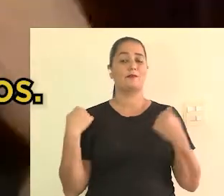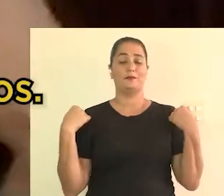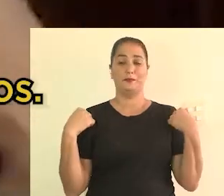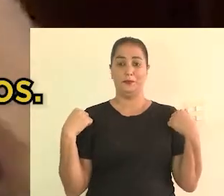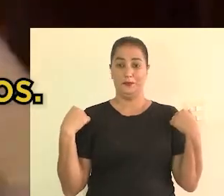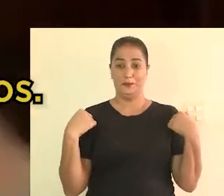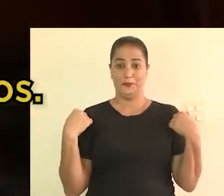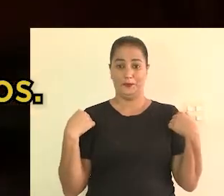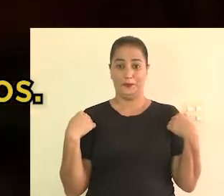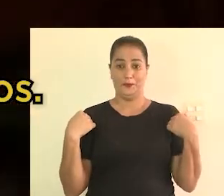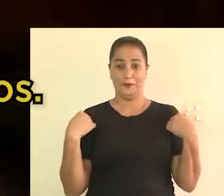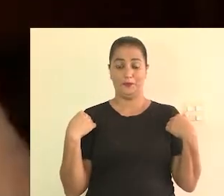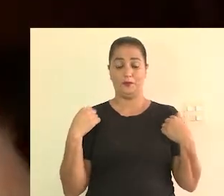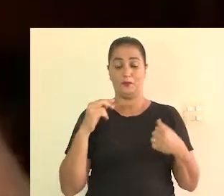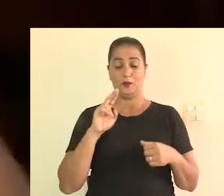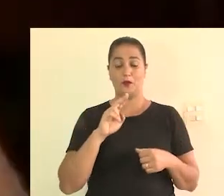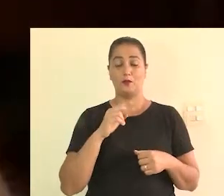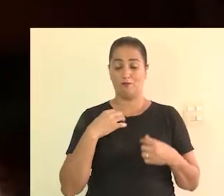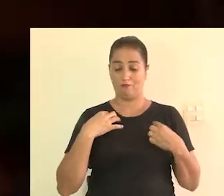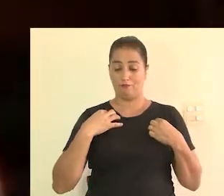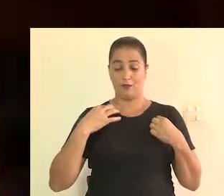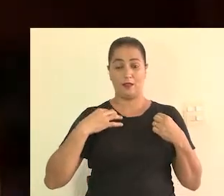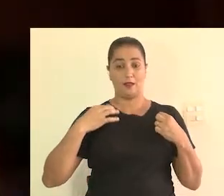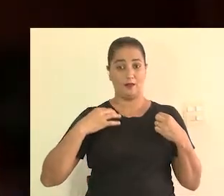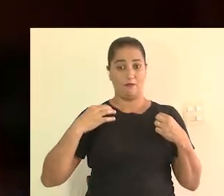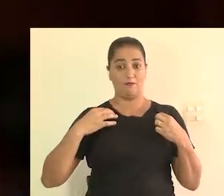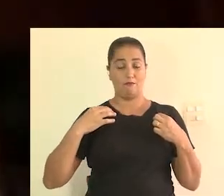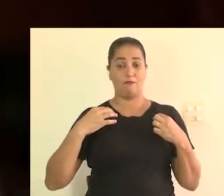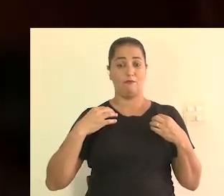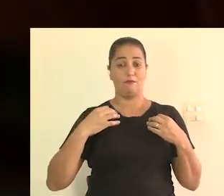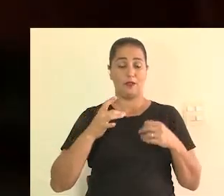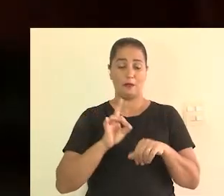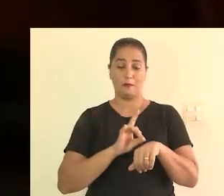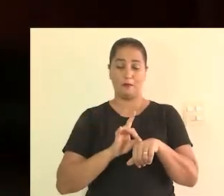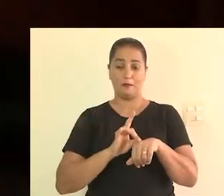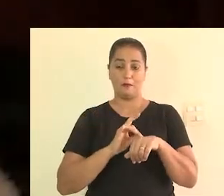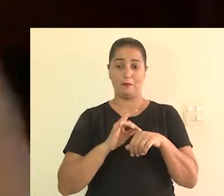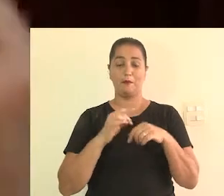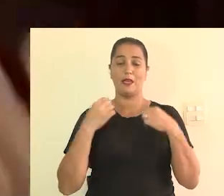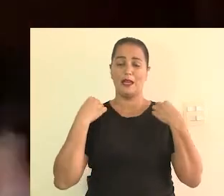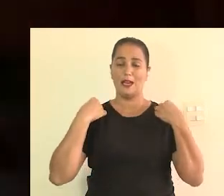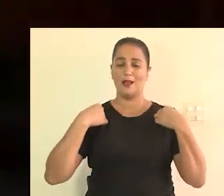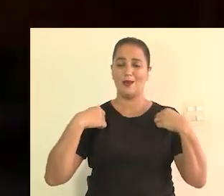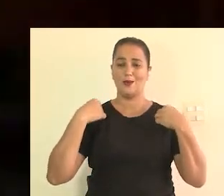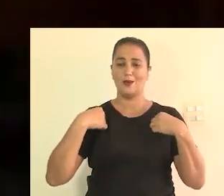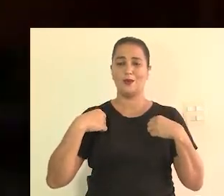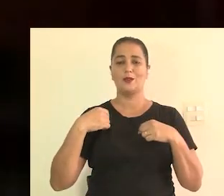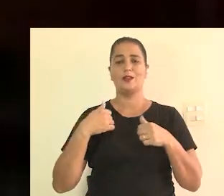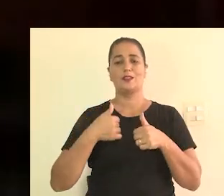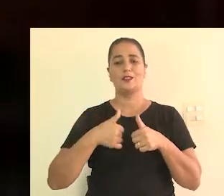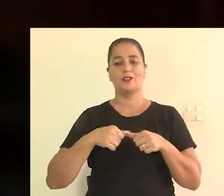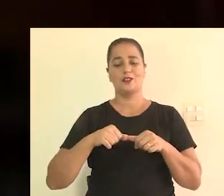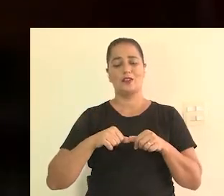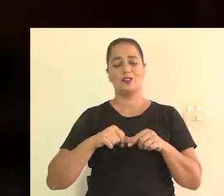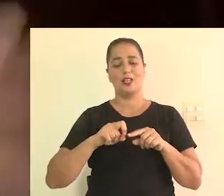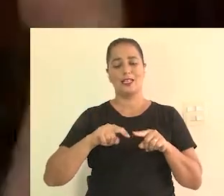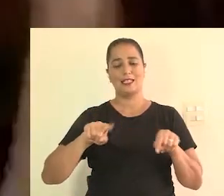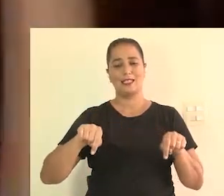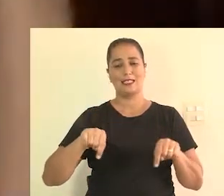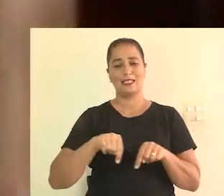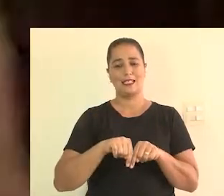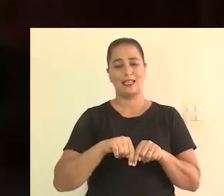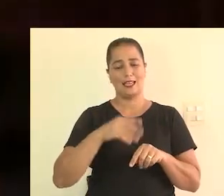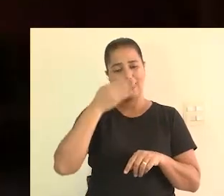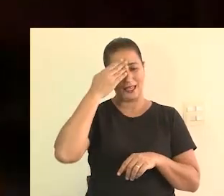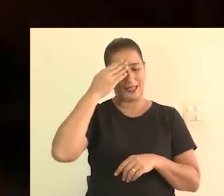estão à altura dos ombros. Uso uma camisa, uma blusa preta de alcinha e estou na sala,